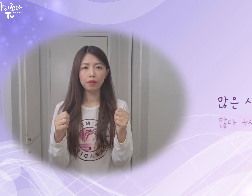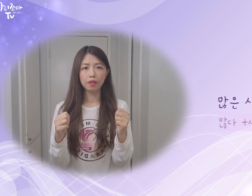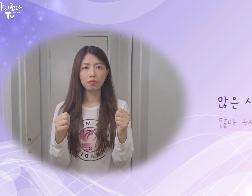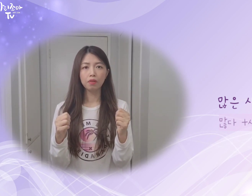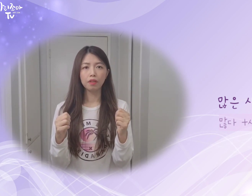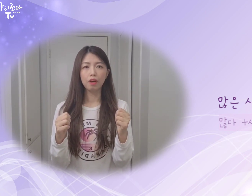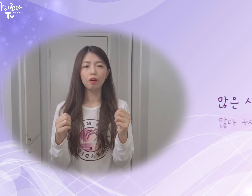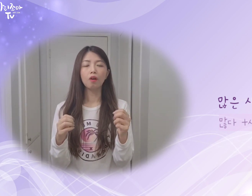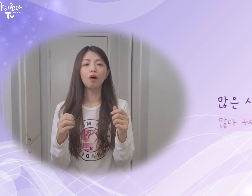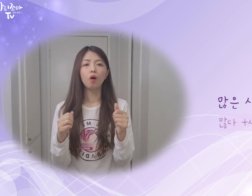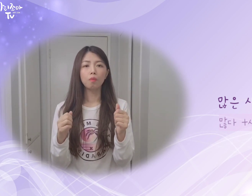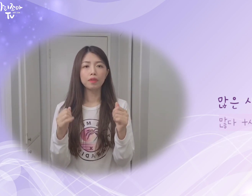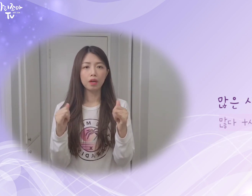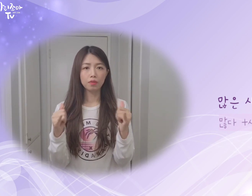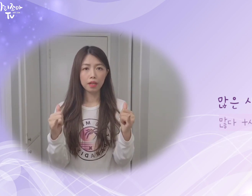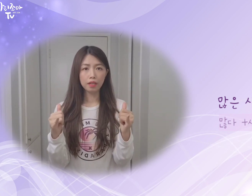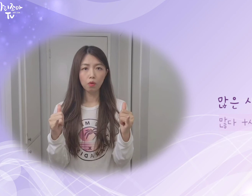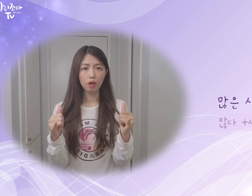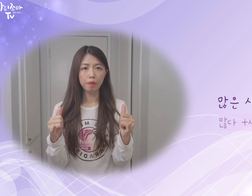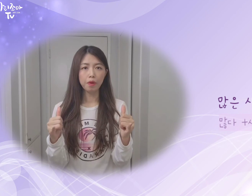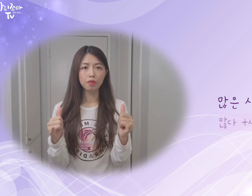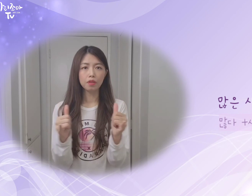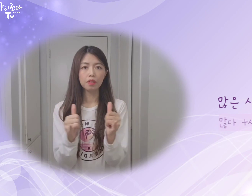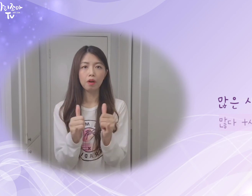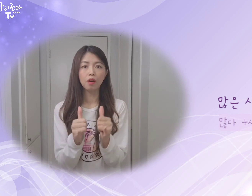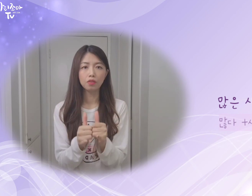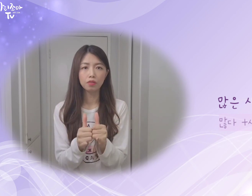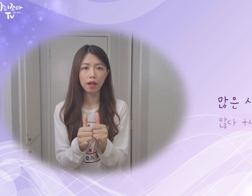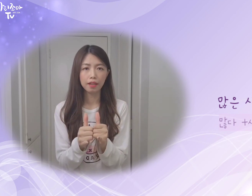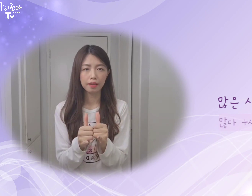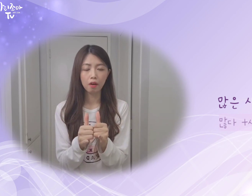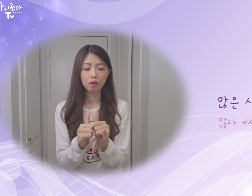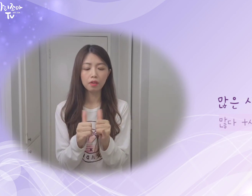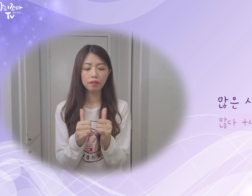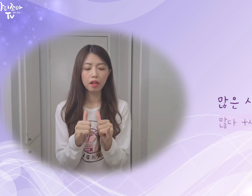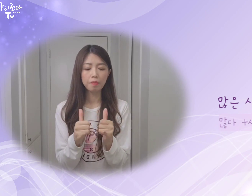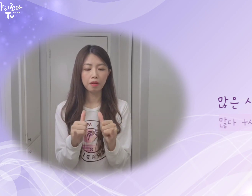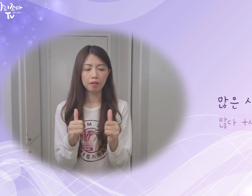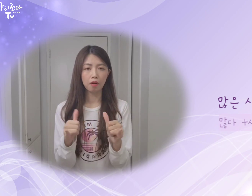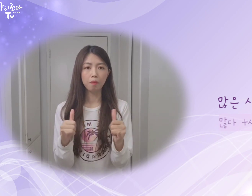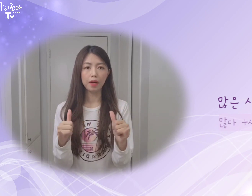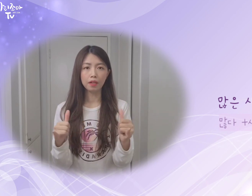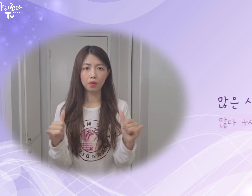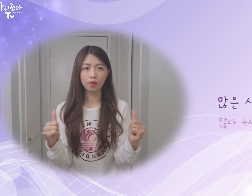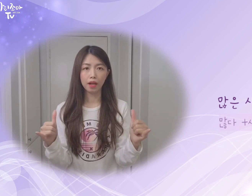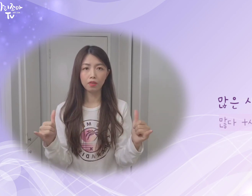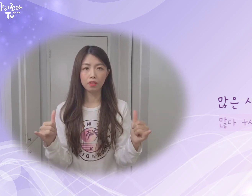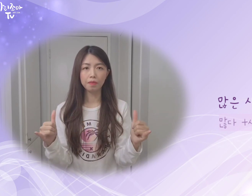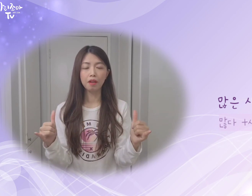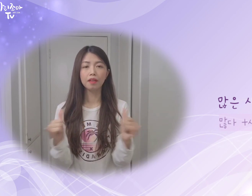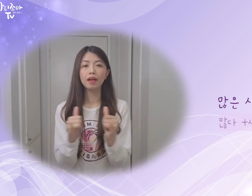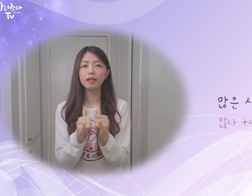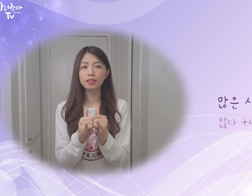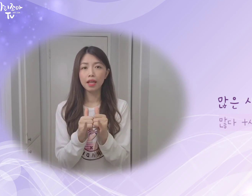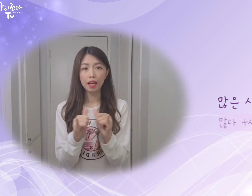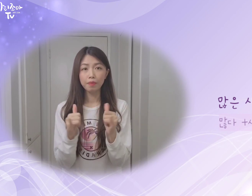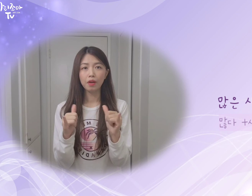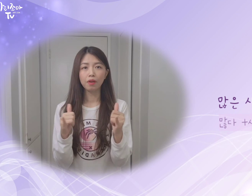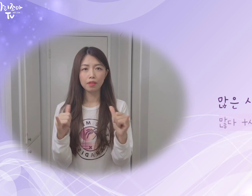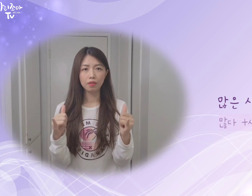한 뜻의 수어는요. 엄지하고 새끼손가락만 펴주셔서. 중간에서 흔들면서 바깥쪽으로 나가 주시면. 사람이라고 한 뜻의